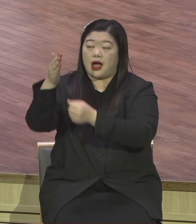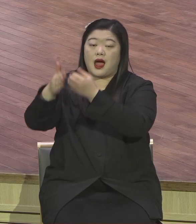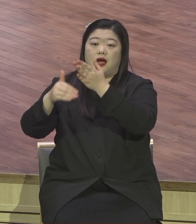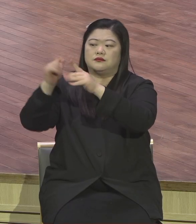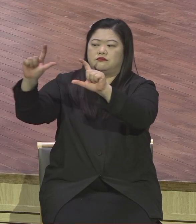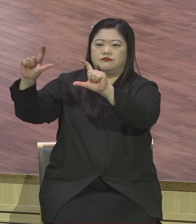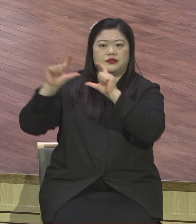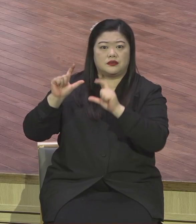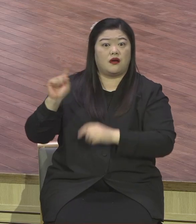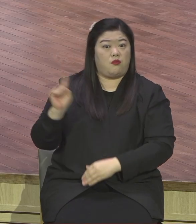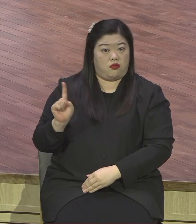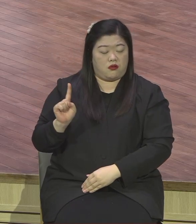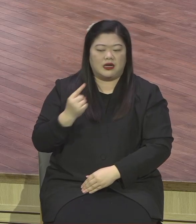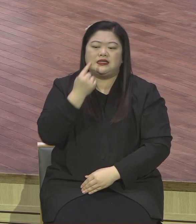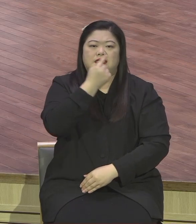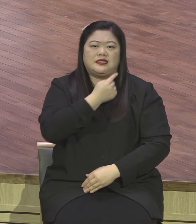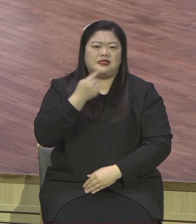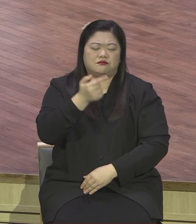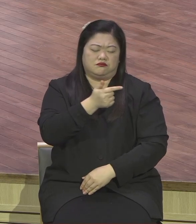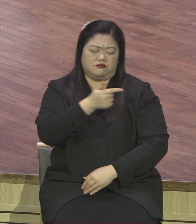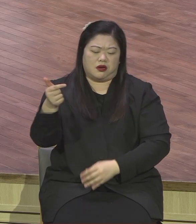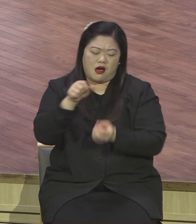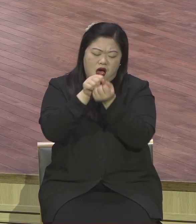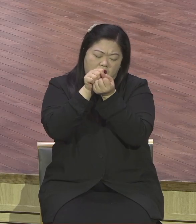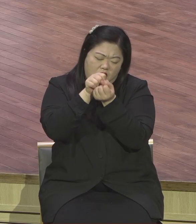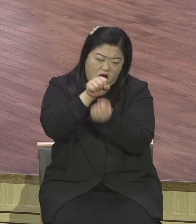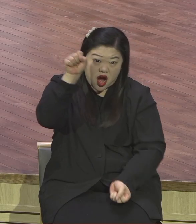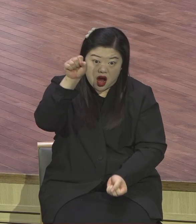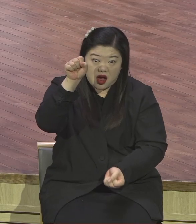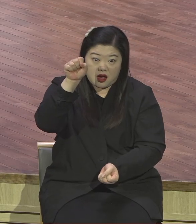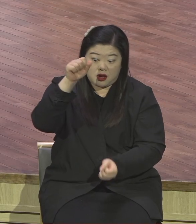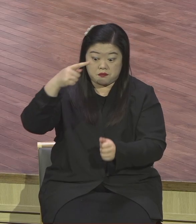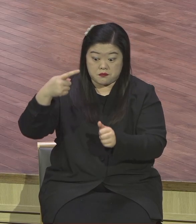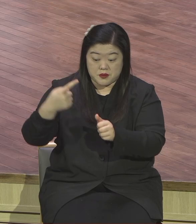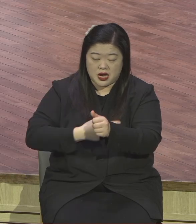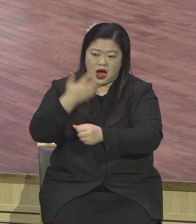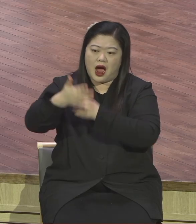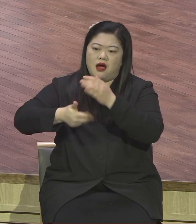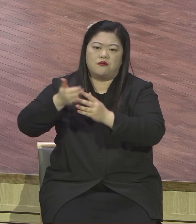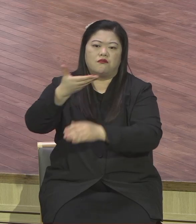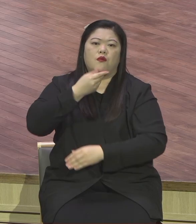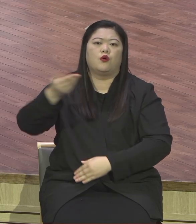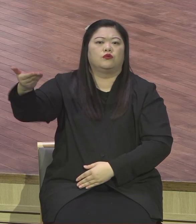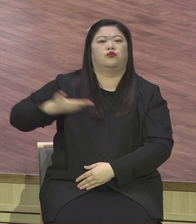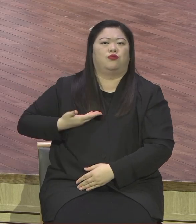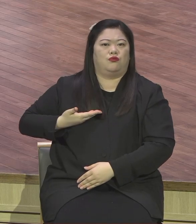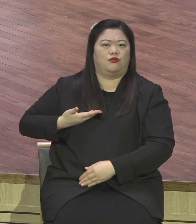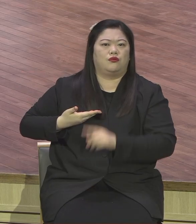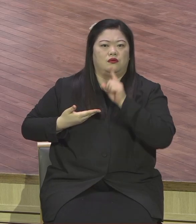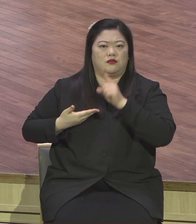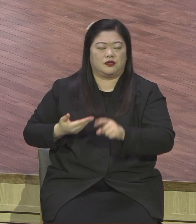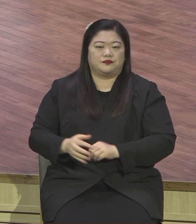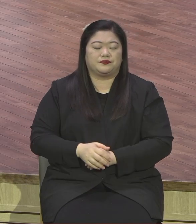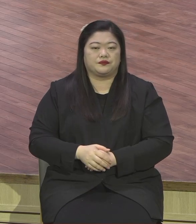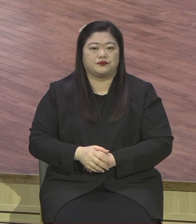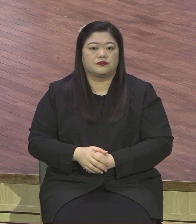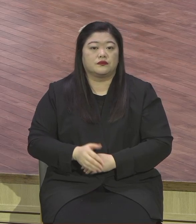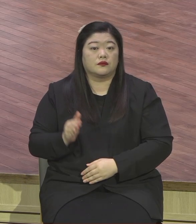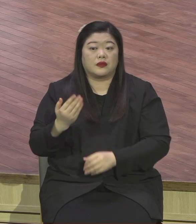우리는 코로나19로 인해서 예측 불가입니다. 예측을 할 수가 없는 상황 속에 지금